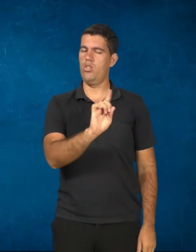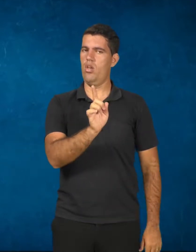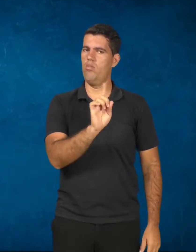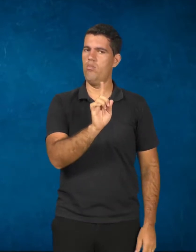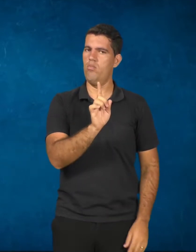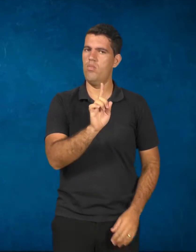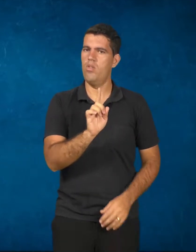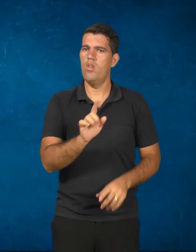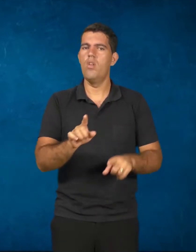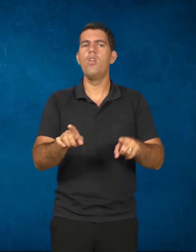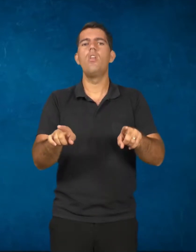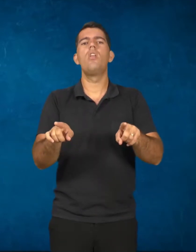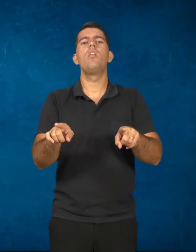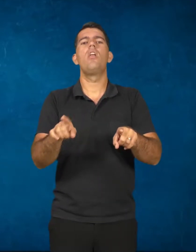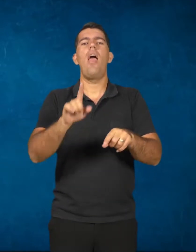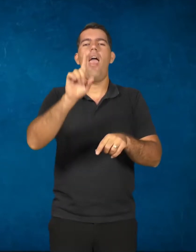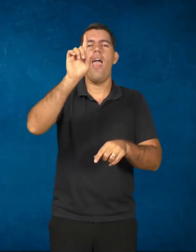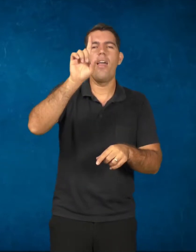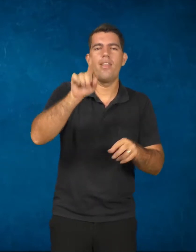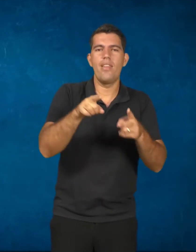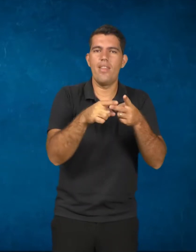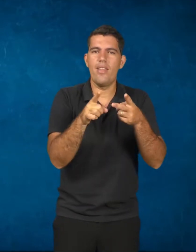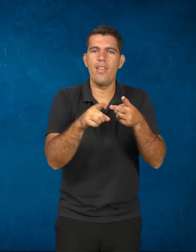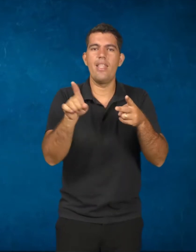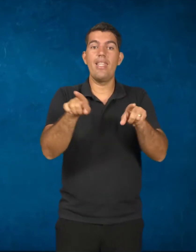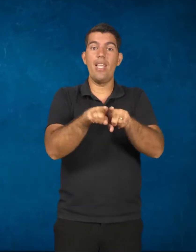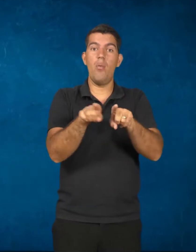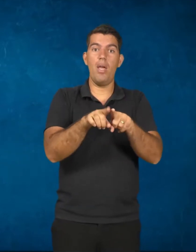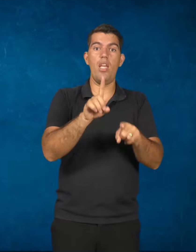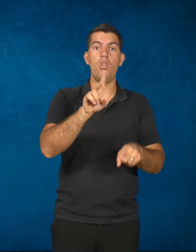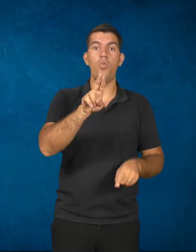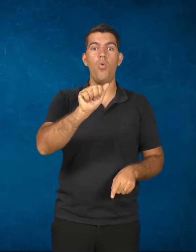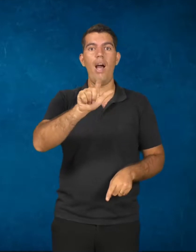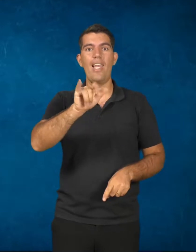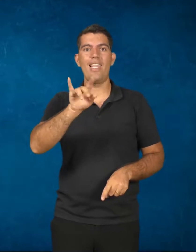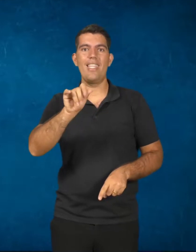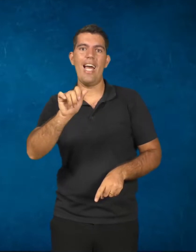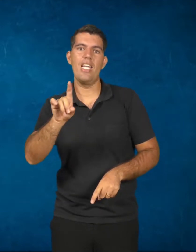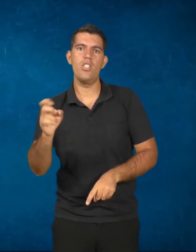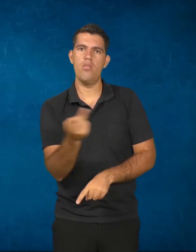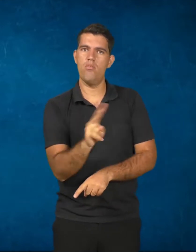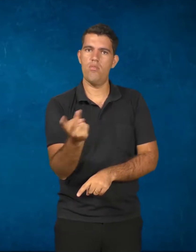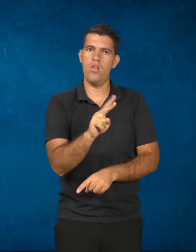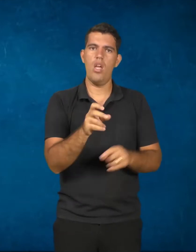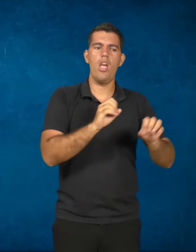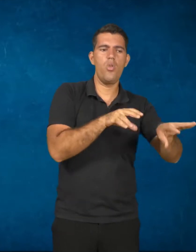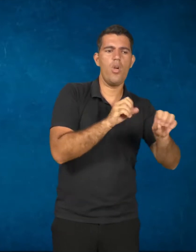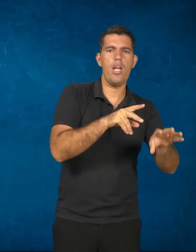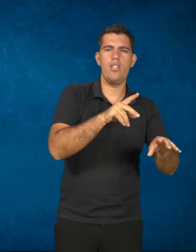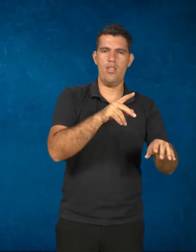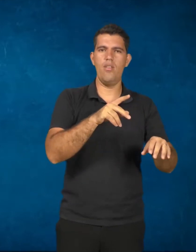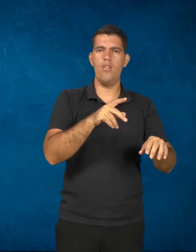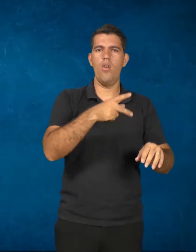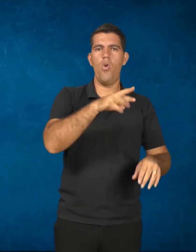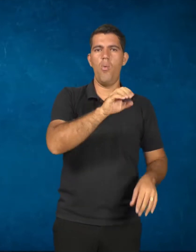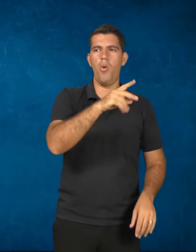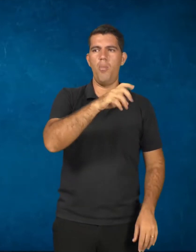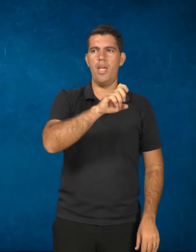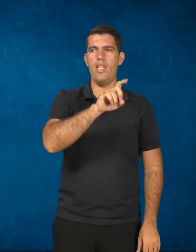que era desviado da dualidade entre educação propedeutica e formação profissional